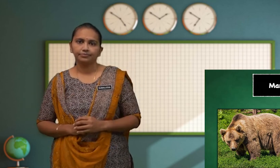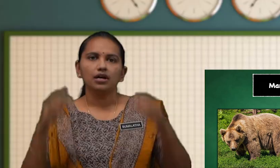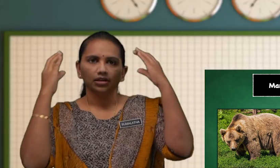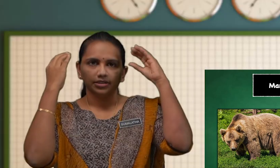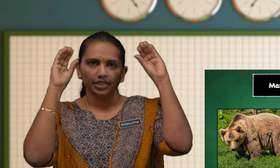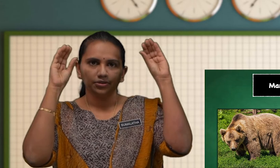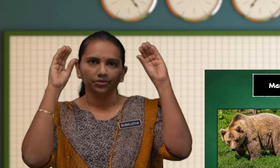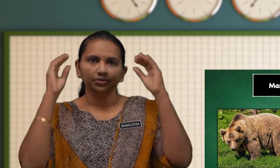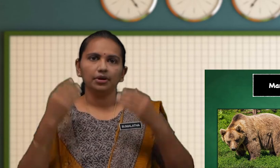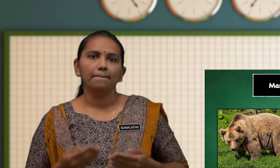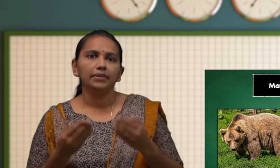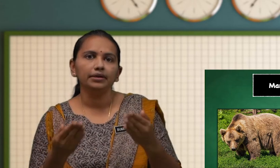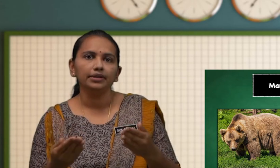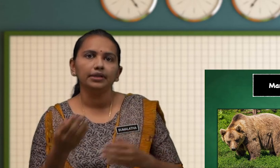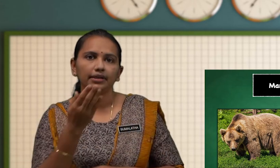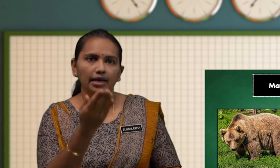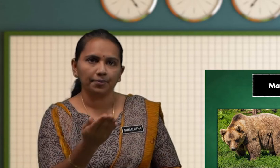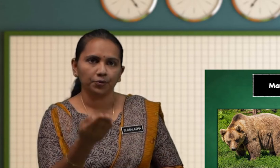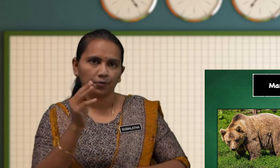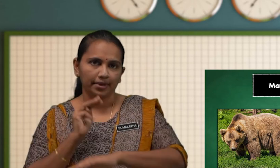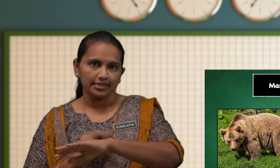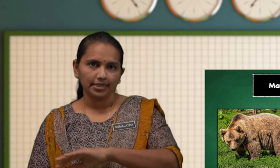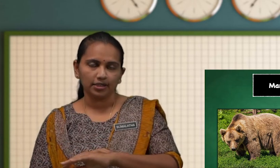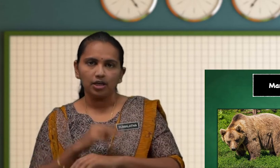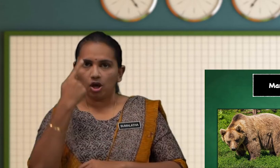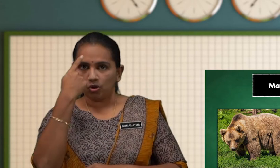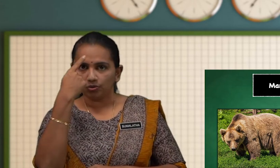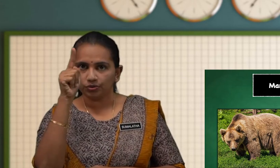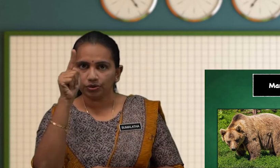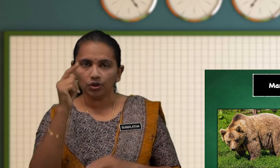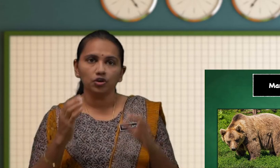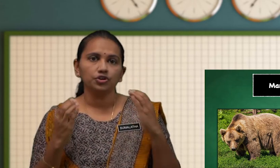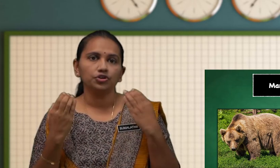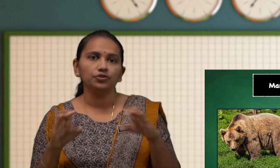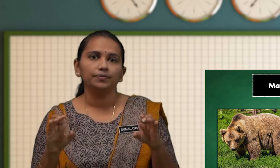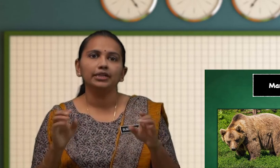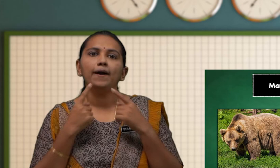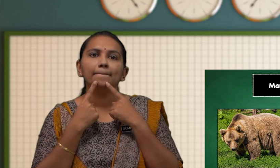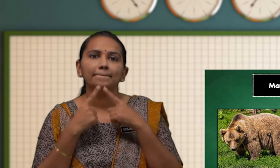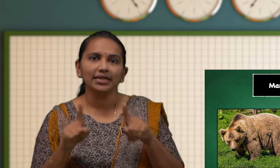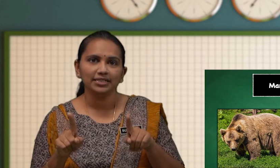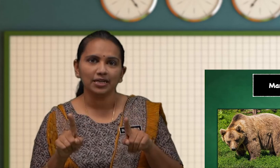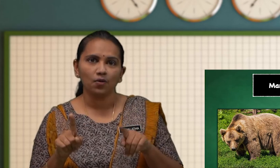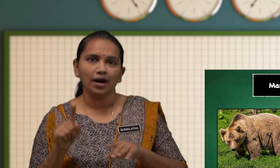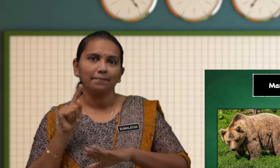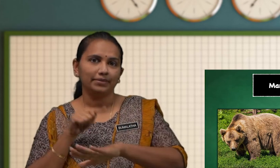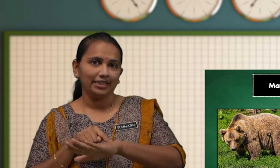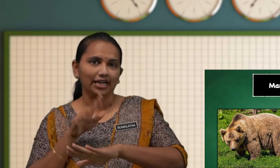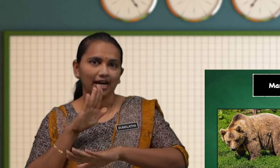Cikgu Cikgu Beri Kamu Masa Untuk Cuba Menjawab Di